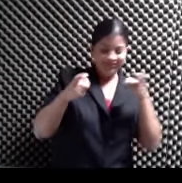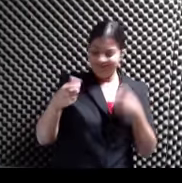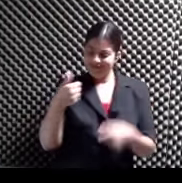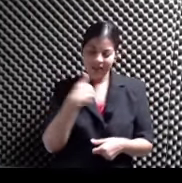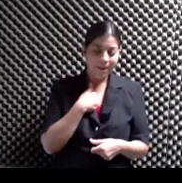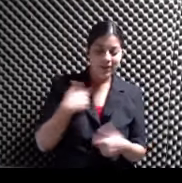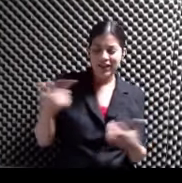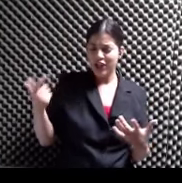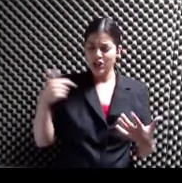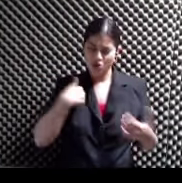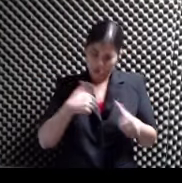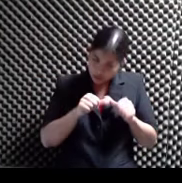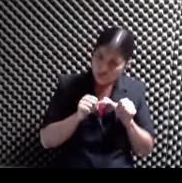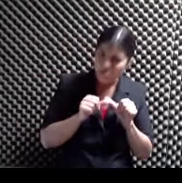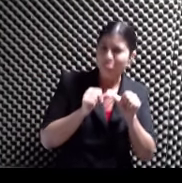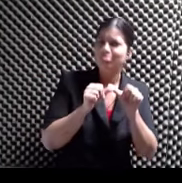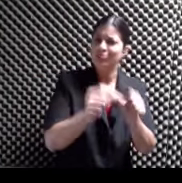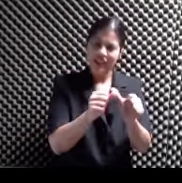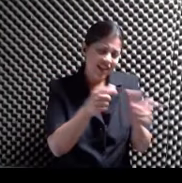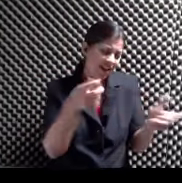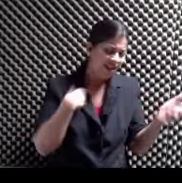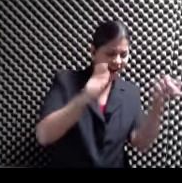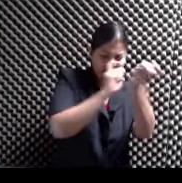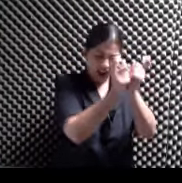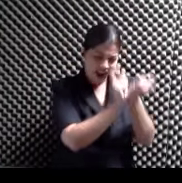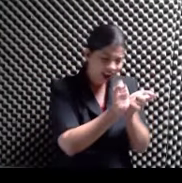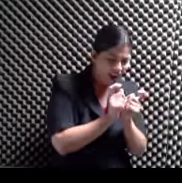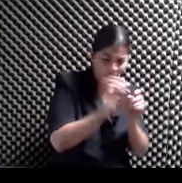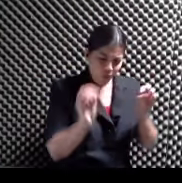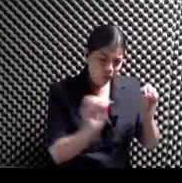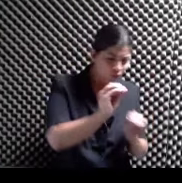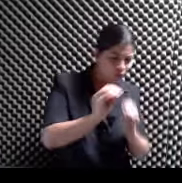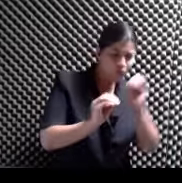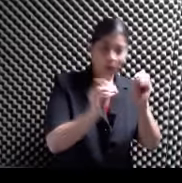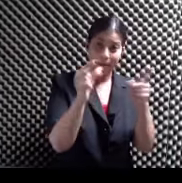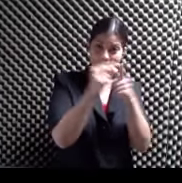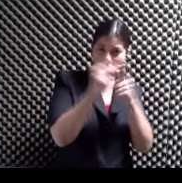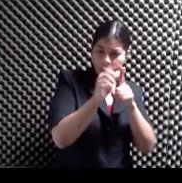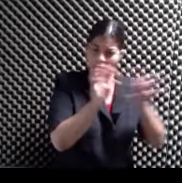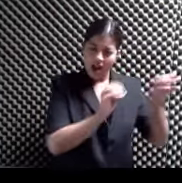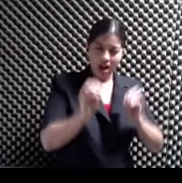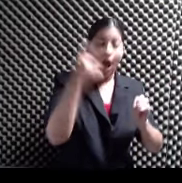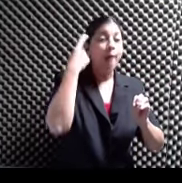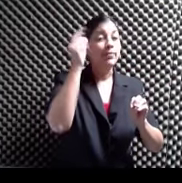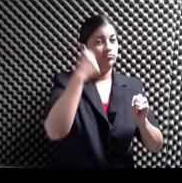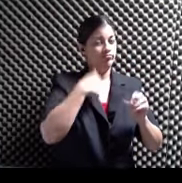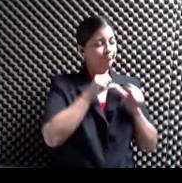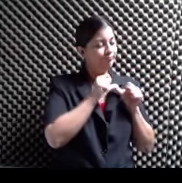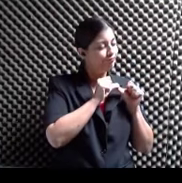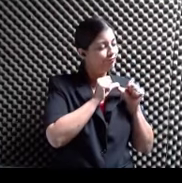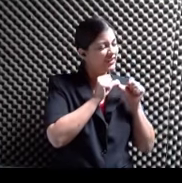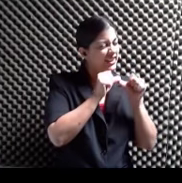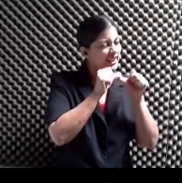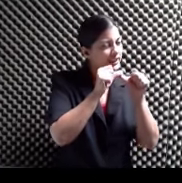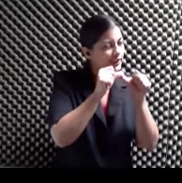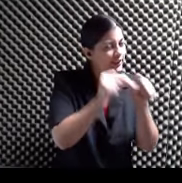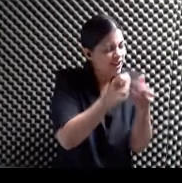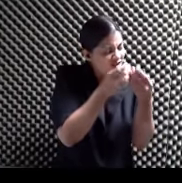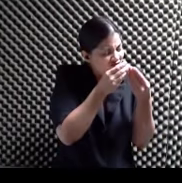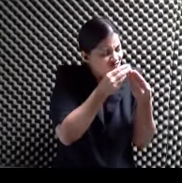Cambiando sus partes Sus variables Sus palabras Para Para seguir Como Exprimiendo un poco Lo que esa forma Y ese